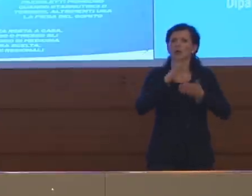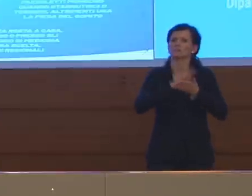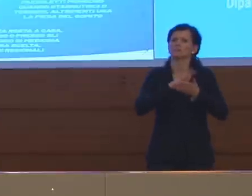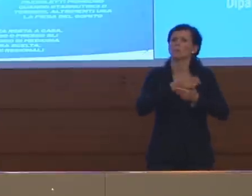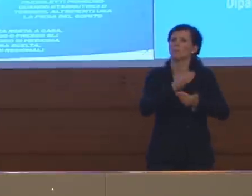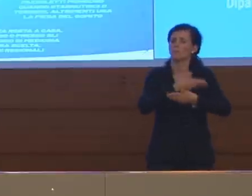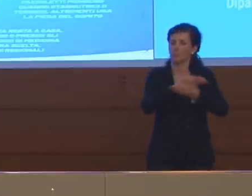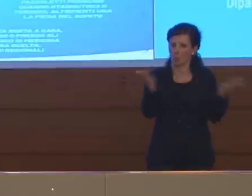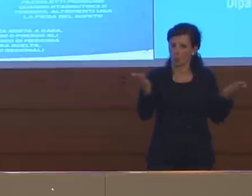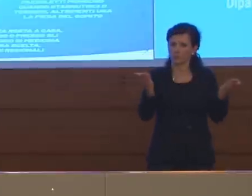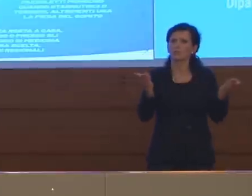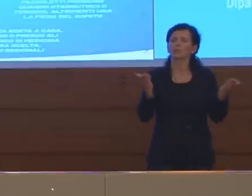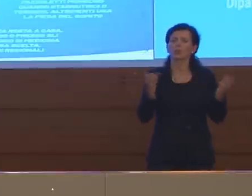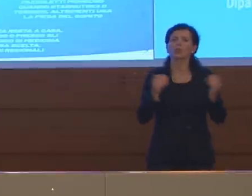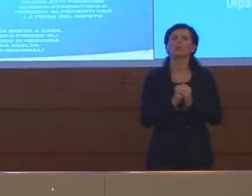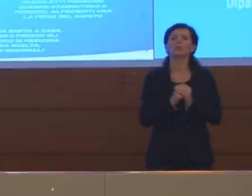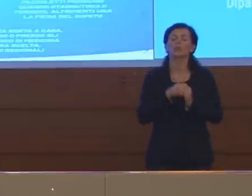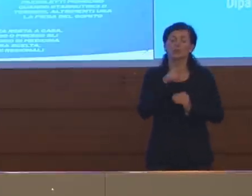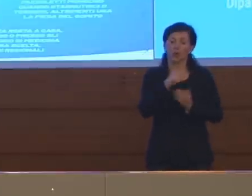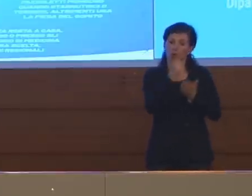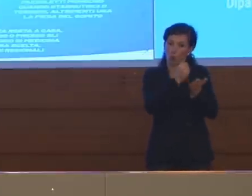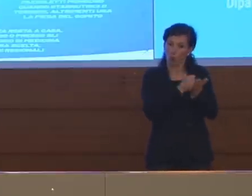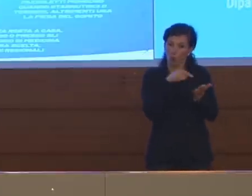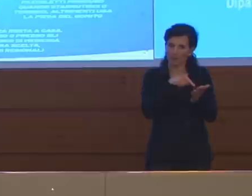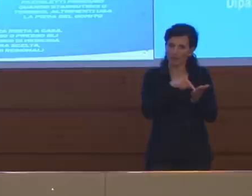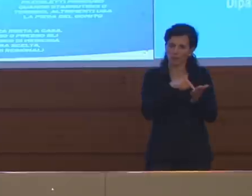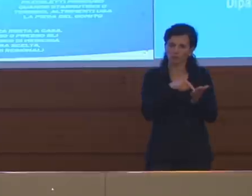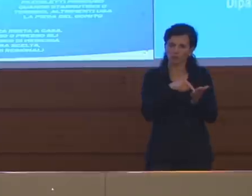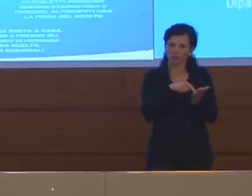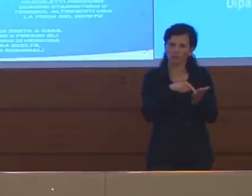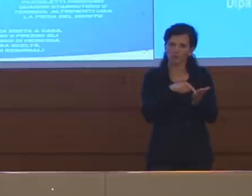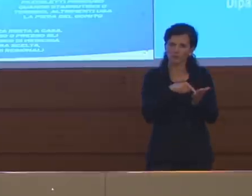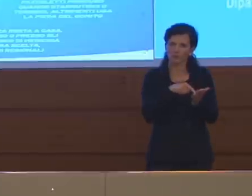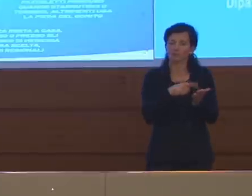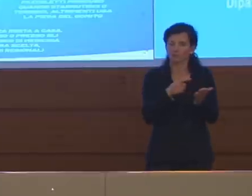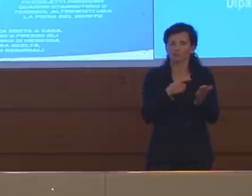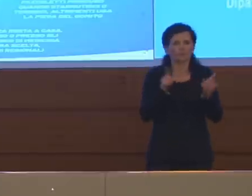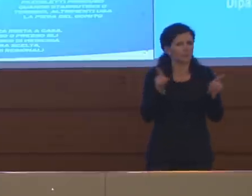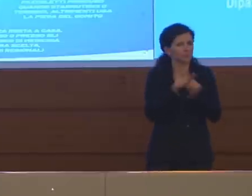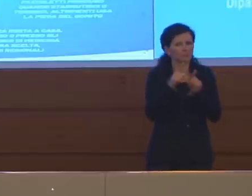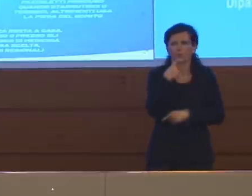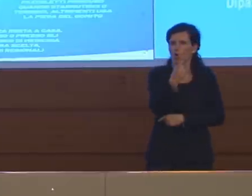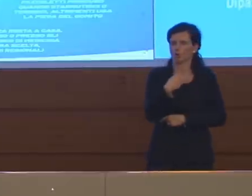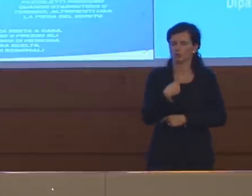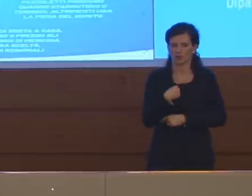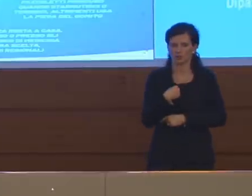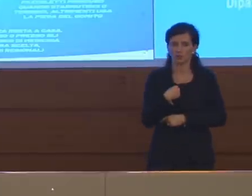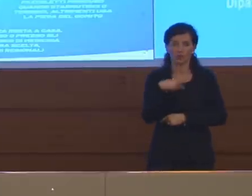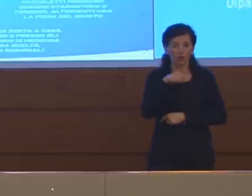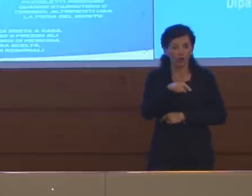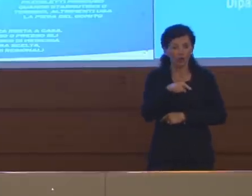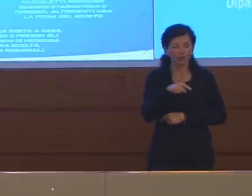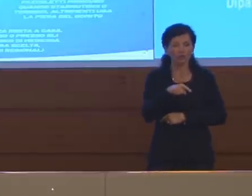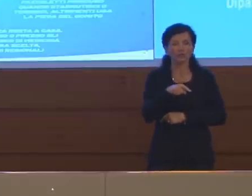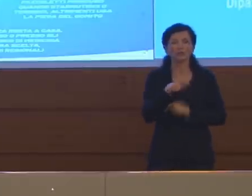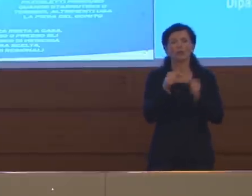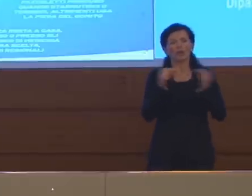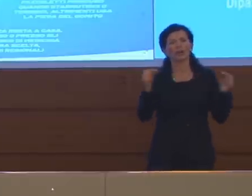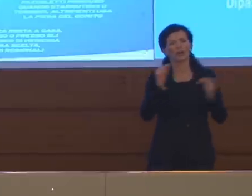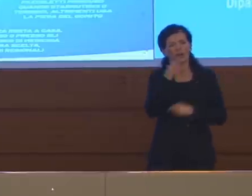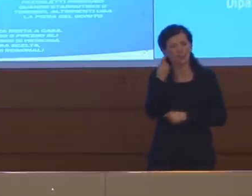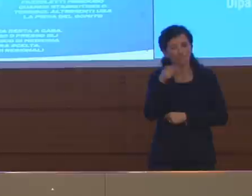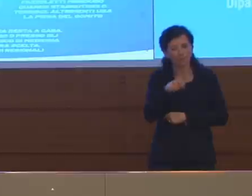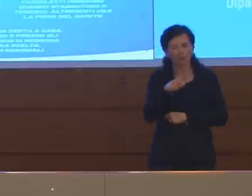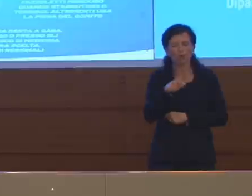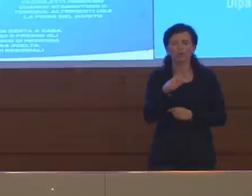condiviso con tutti gli attori e poi reso pubblico che va nell'indicazione che le ho detto cioè questo è uno degli elementi della fase,